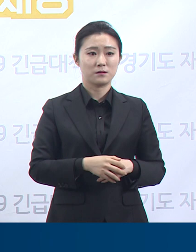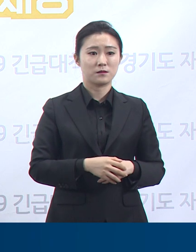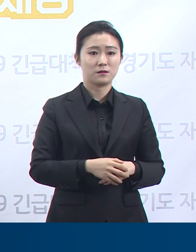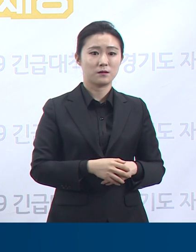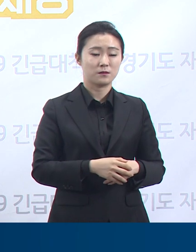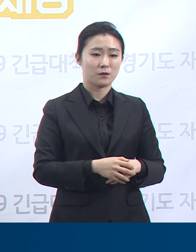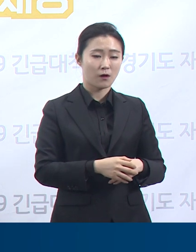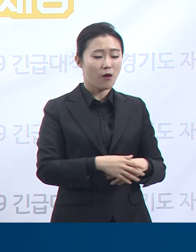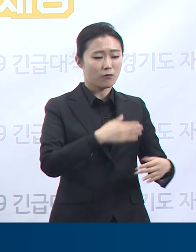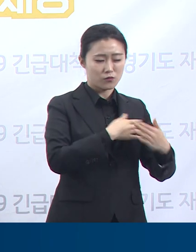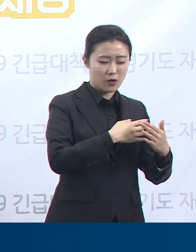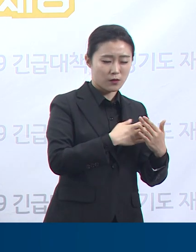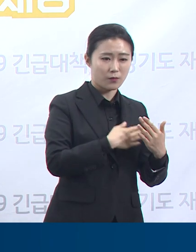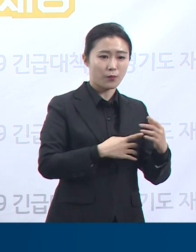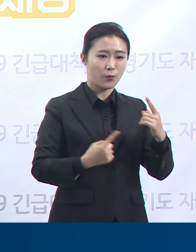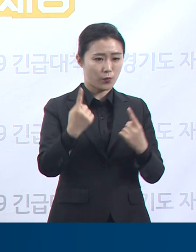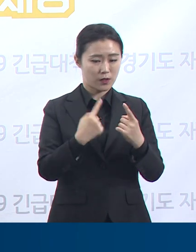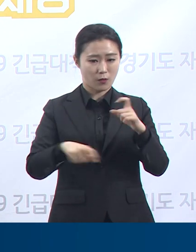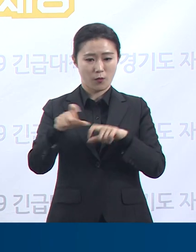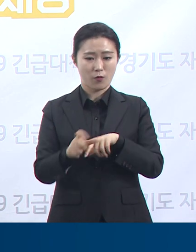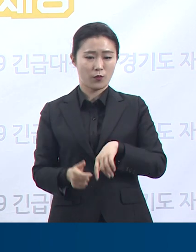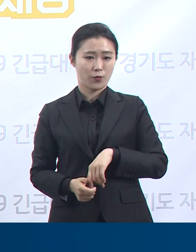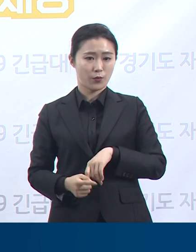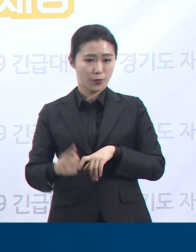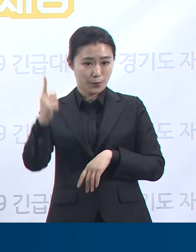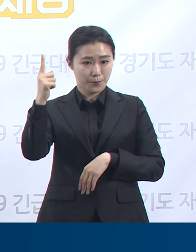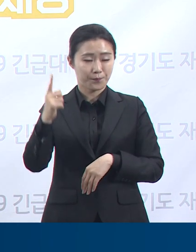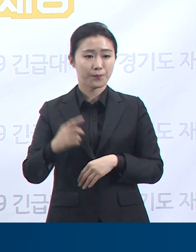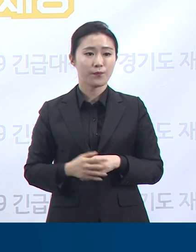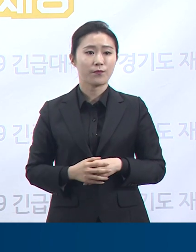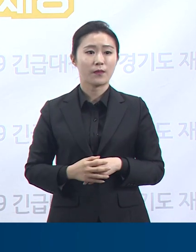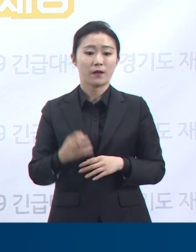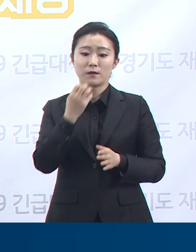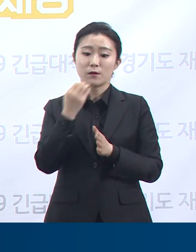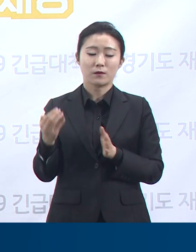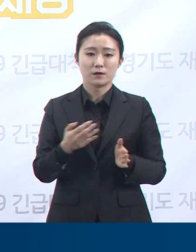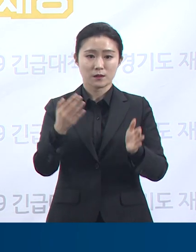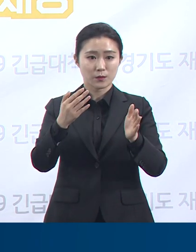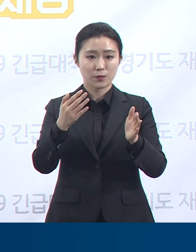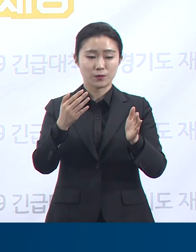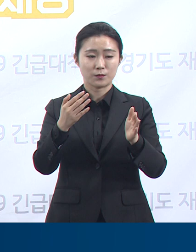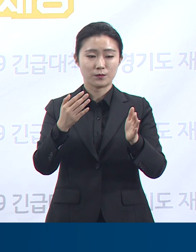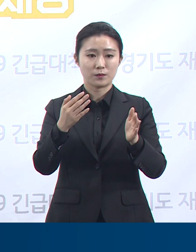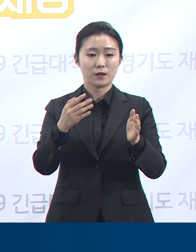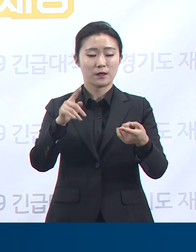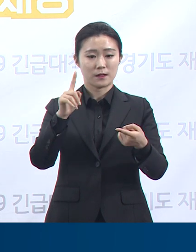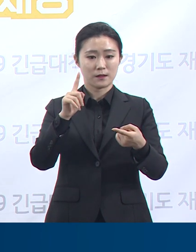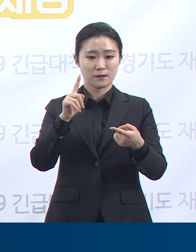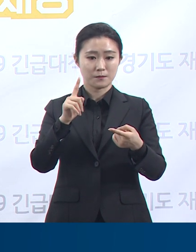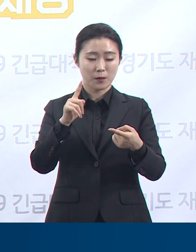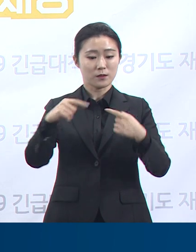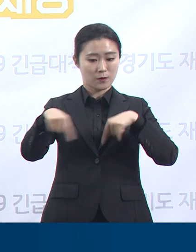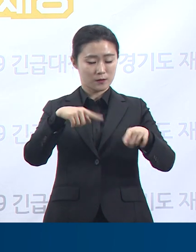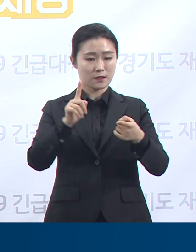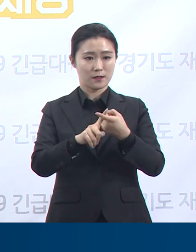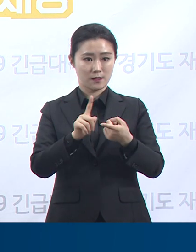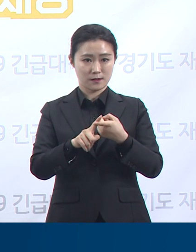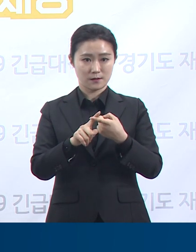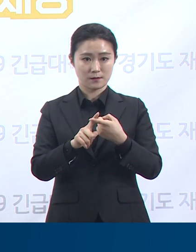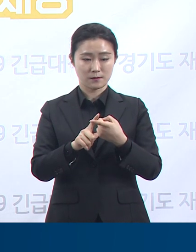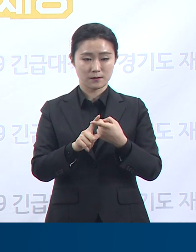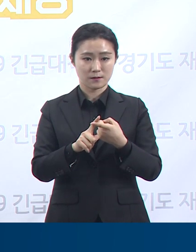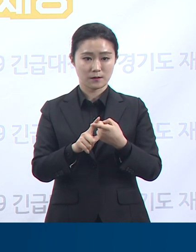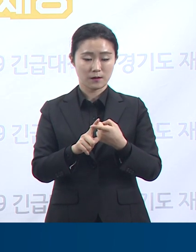응답자가 거주하는 경기도의 코로나19 대응에 대한 신뢰도와 자부심에 대한 조사 결과 응답자의 88